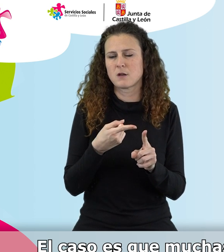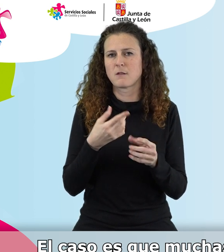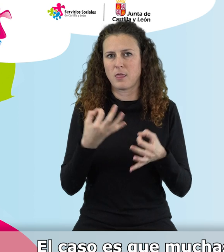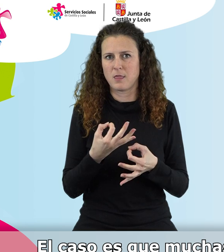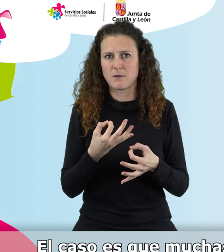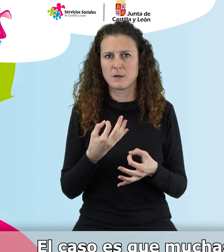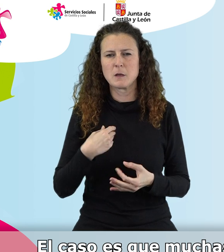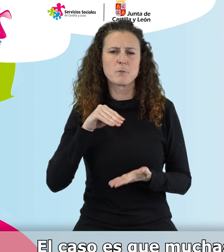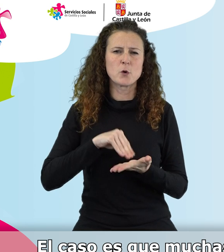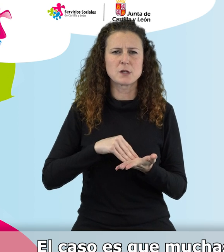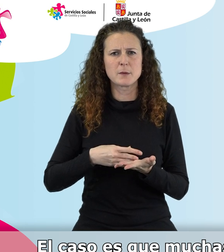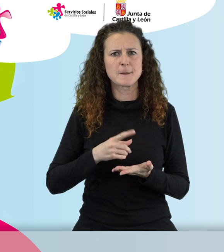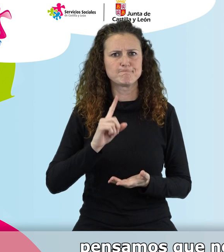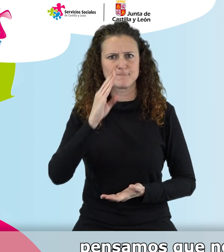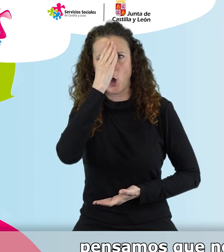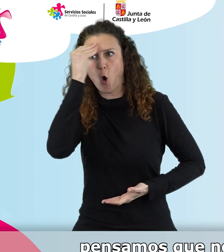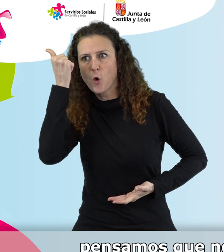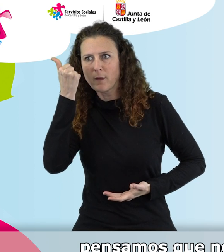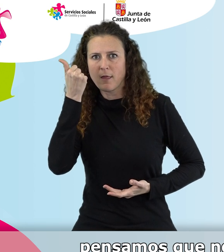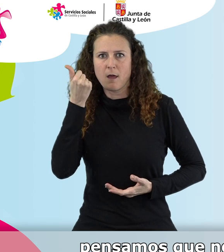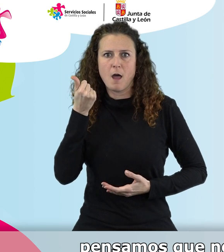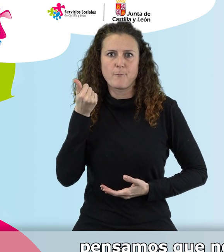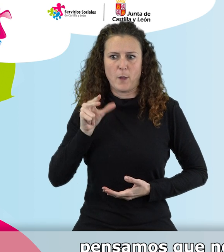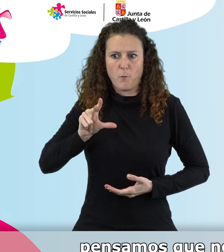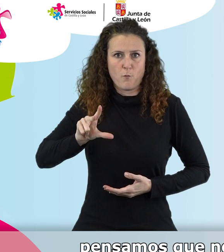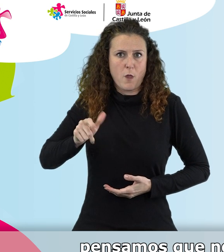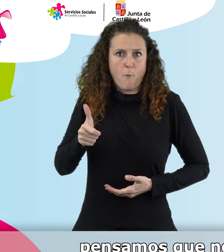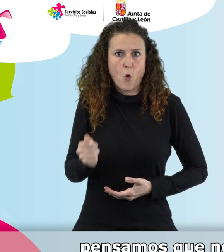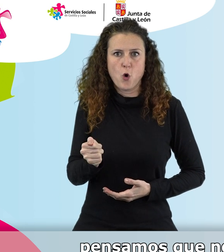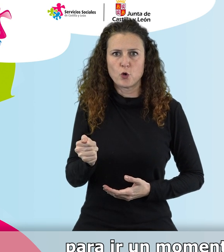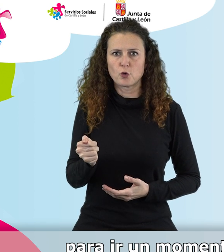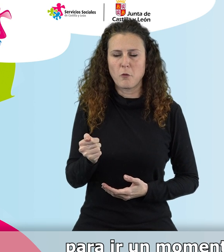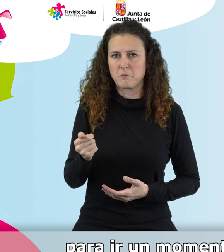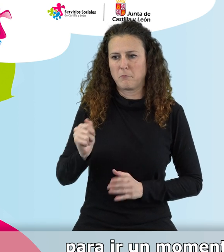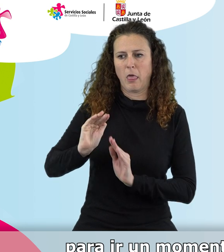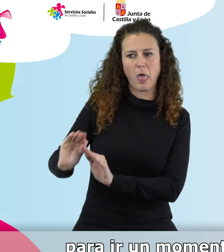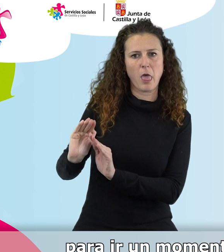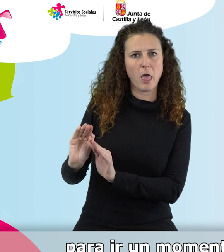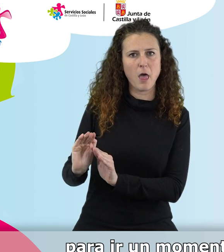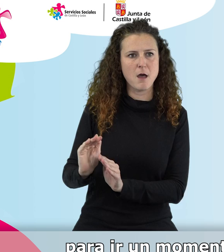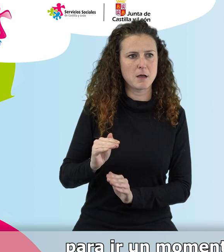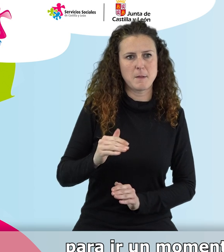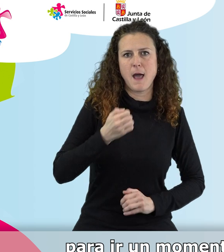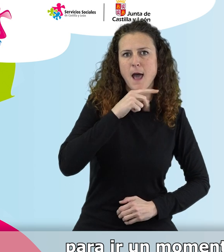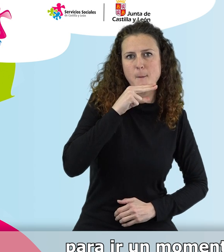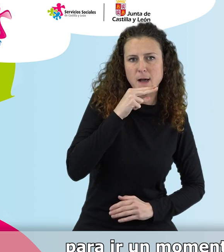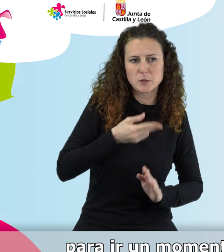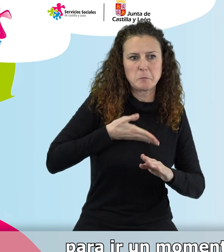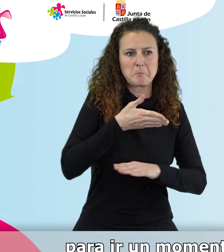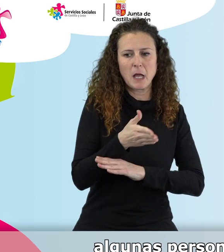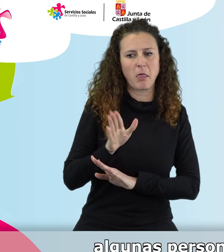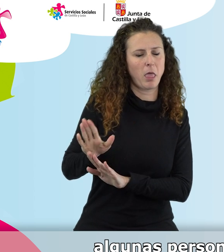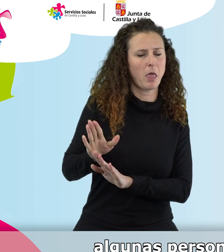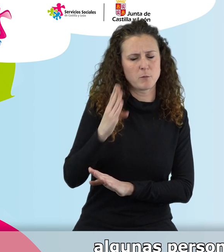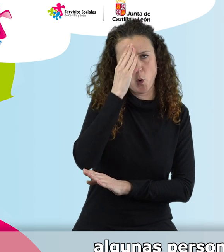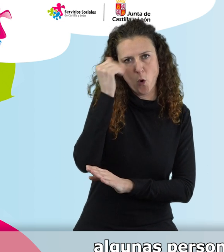Concha, no nos damos cuenta de cogerlo, pensamos que no hace falta para ir un momento a por agua, para ir un momento al servicio. O lo dejamos, como en algunos casos,